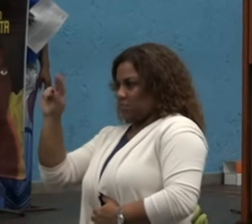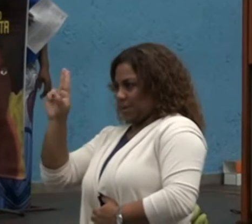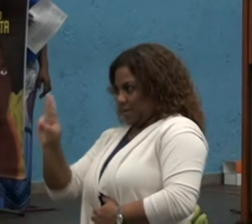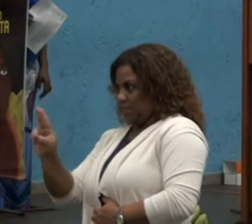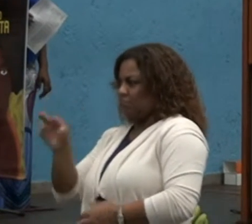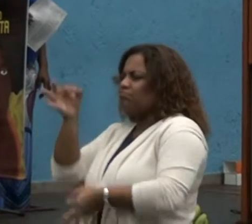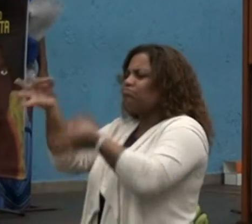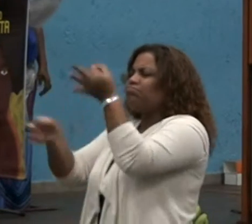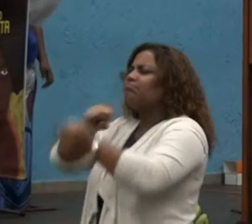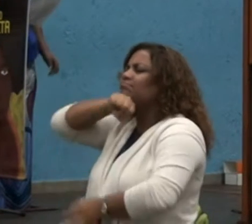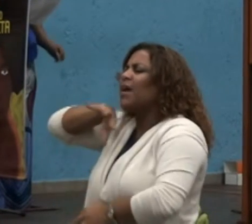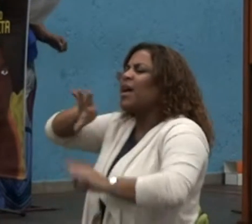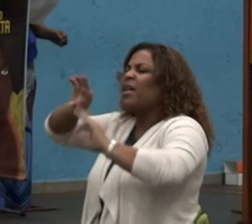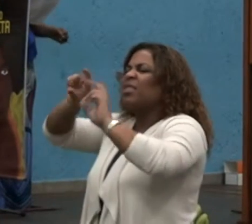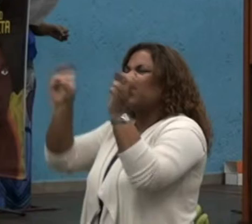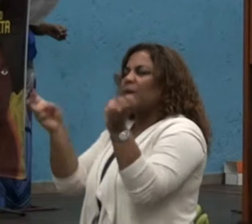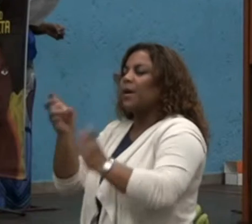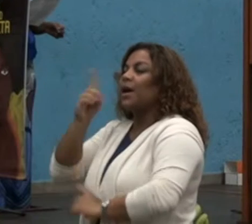discapacidad.